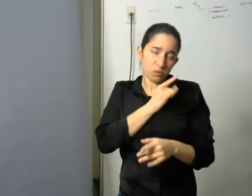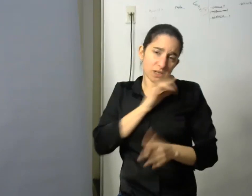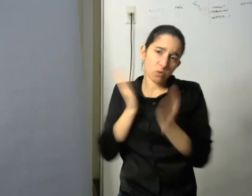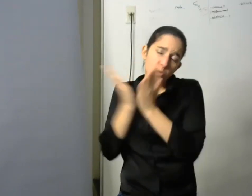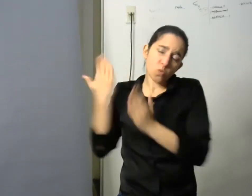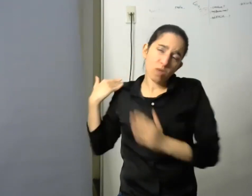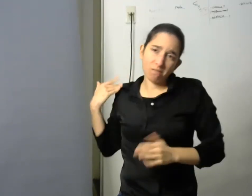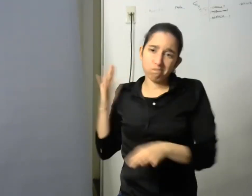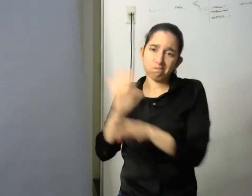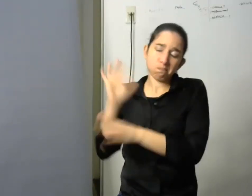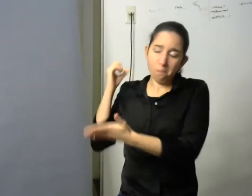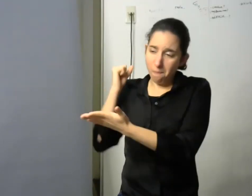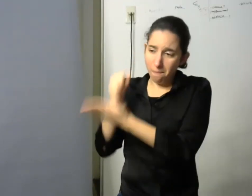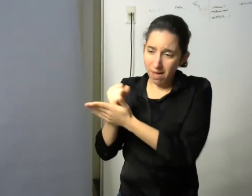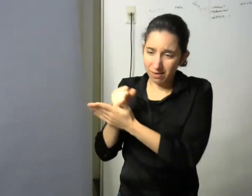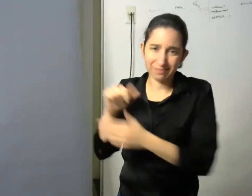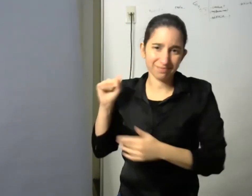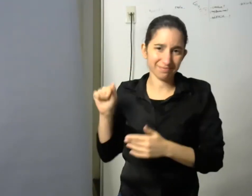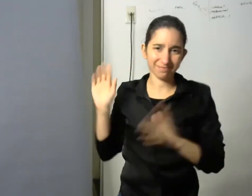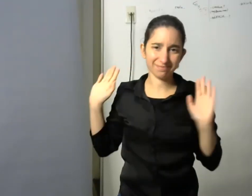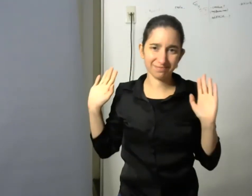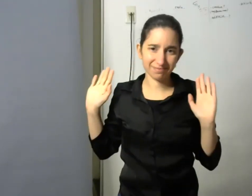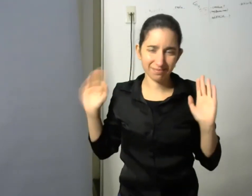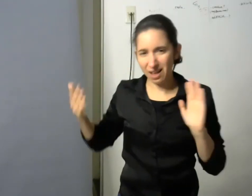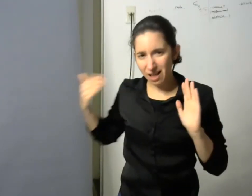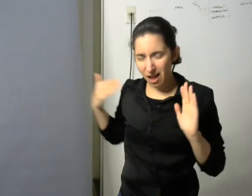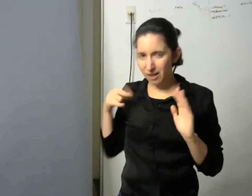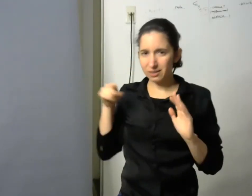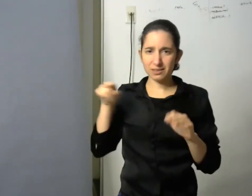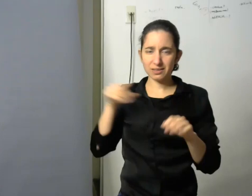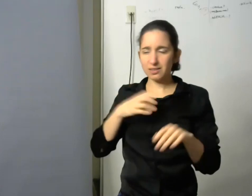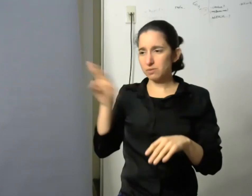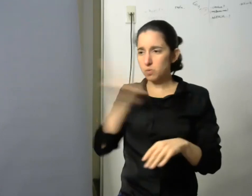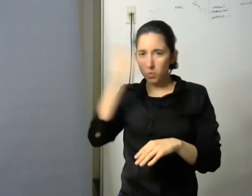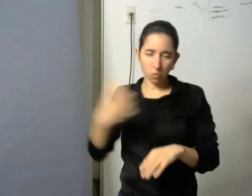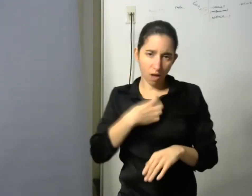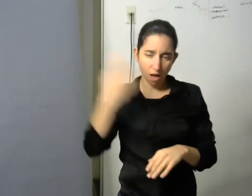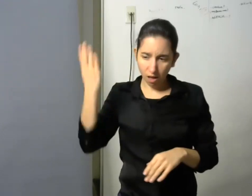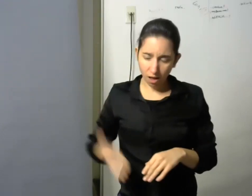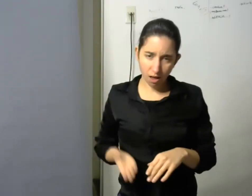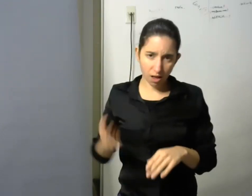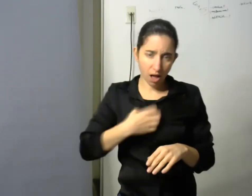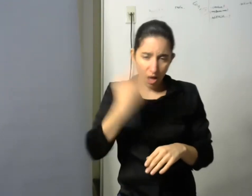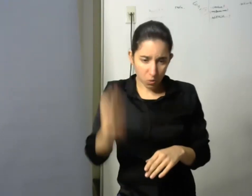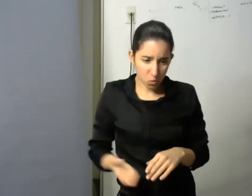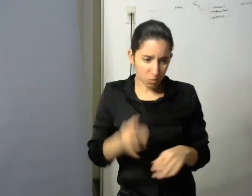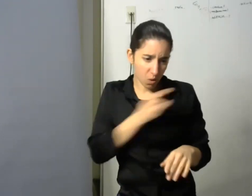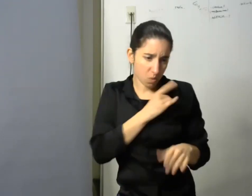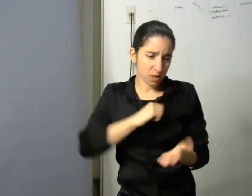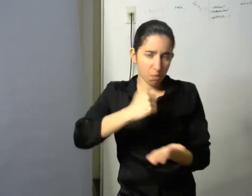no se había hablado no se habló jamás no se sabía del tema de discapacidad de